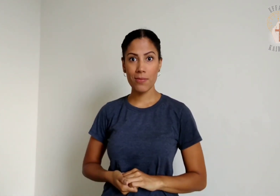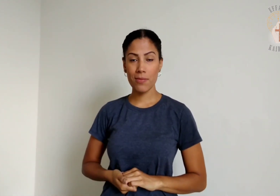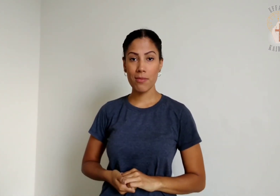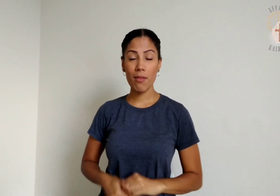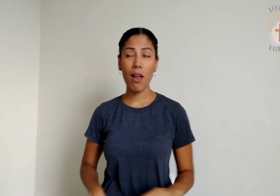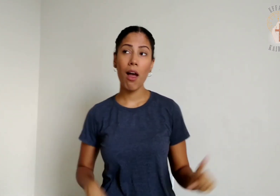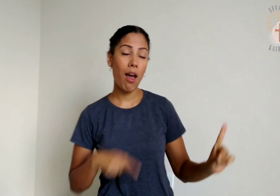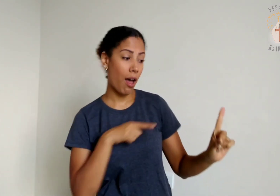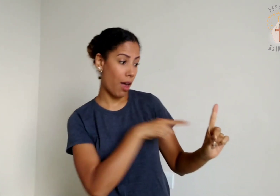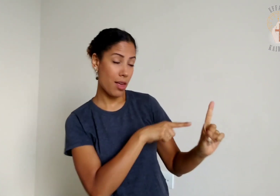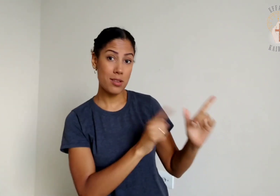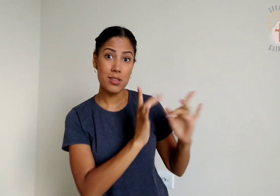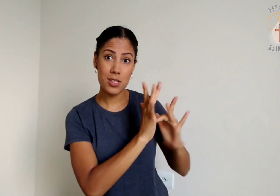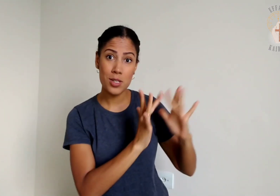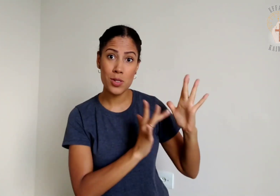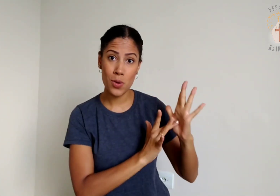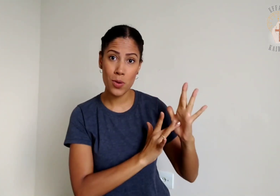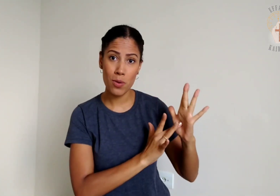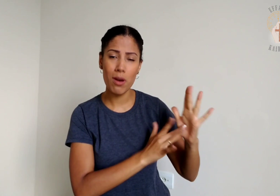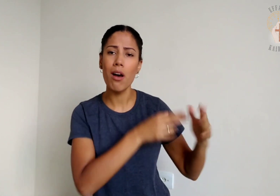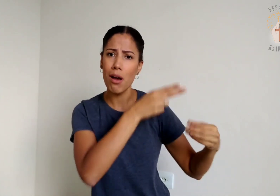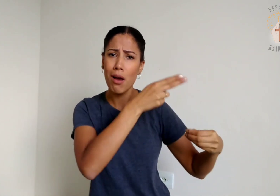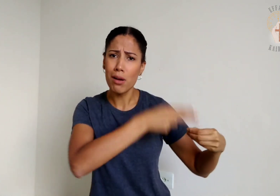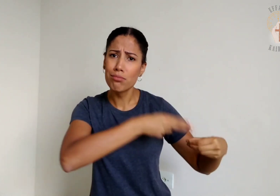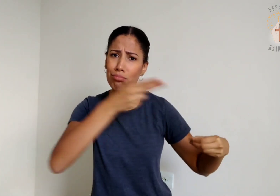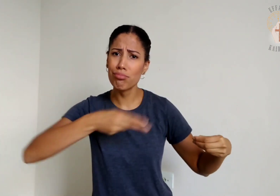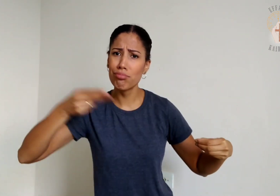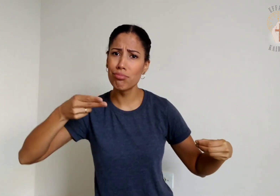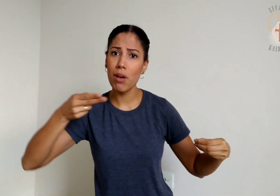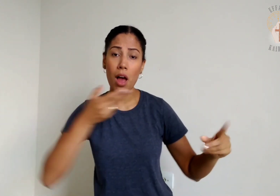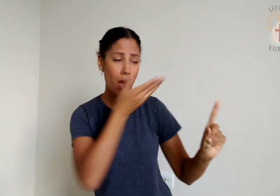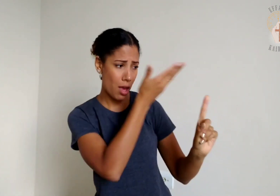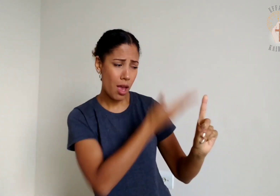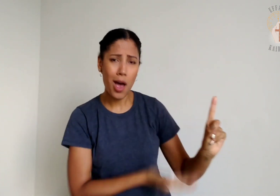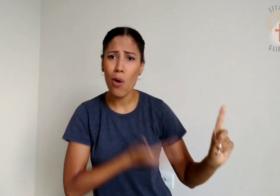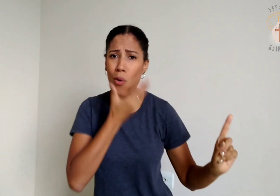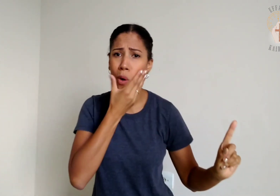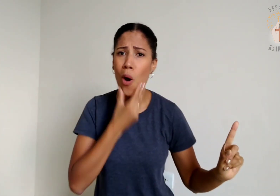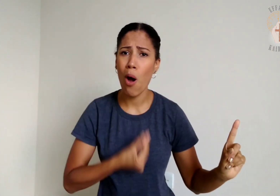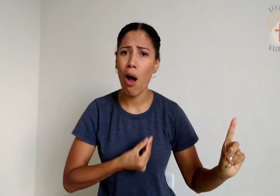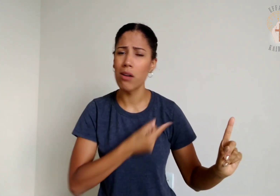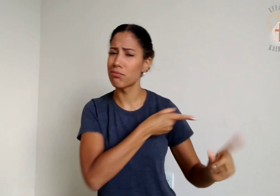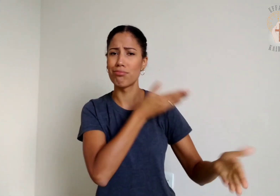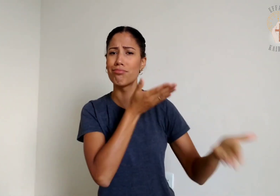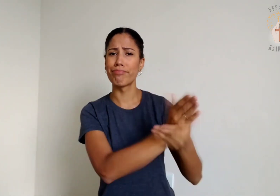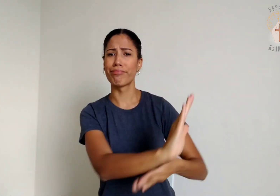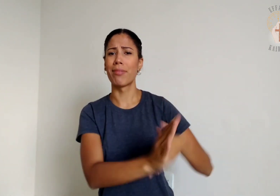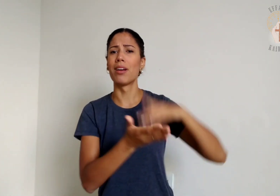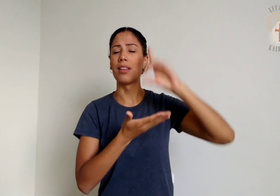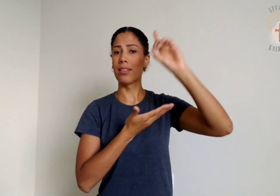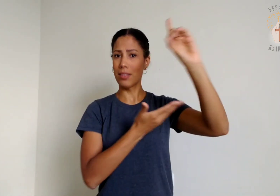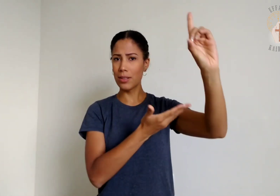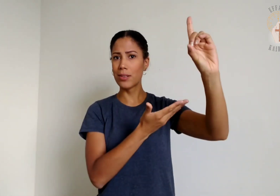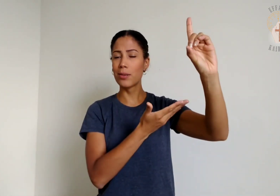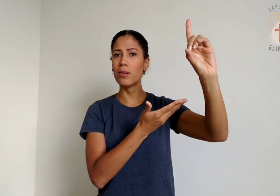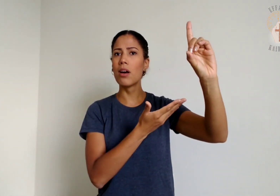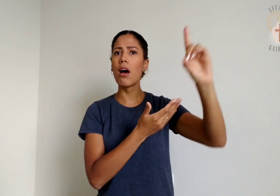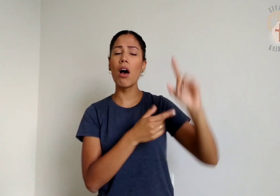Jesus de Nazaré foi um homem aprovado por Deus,